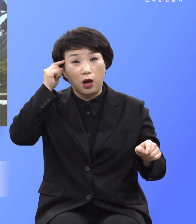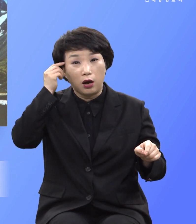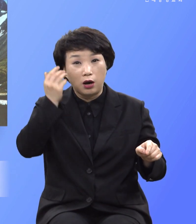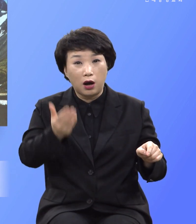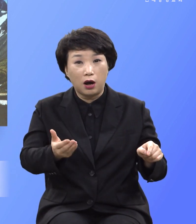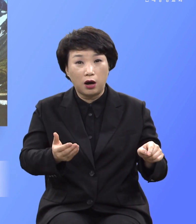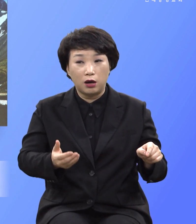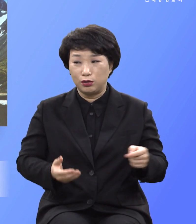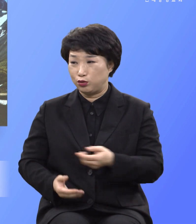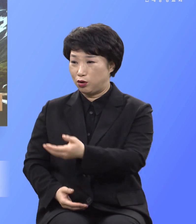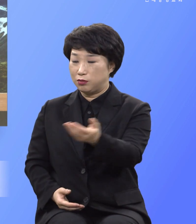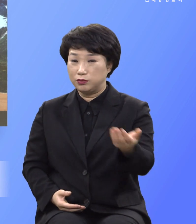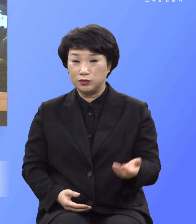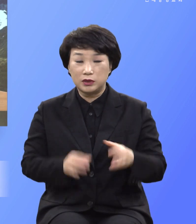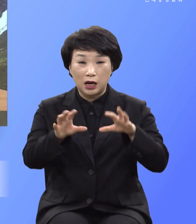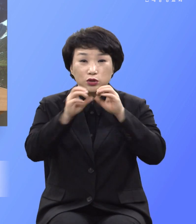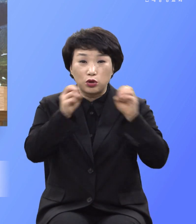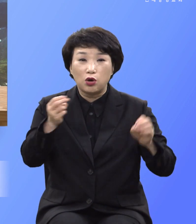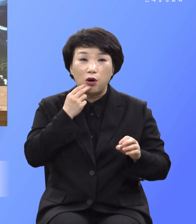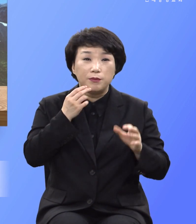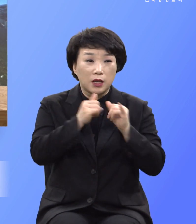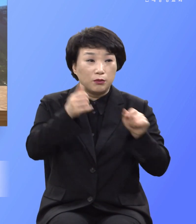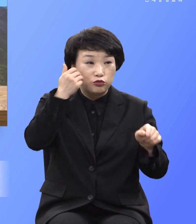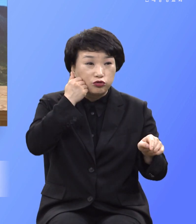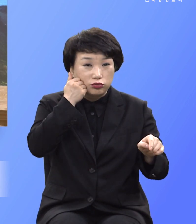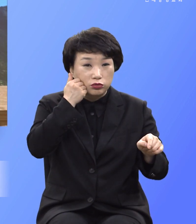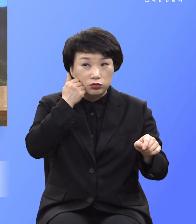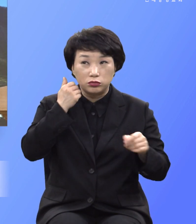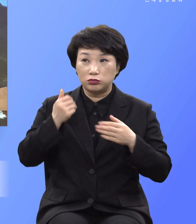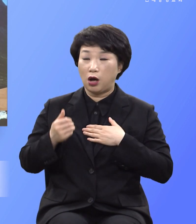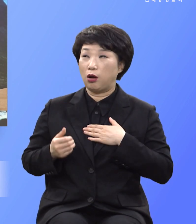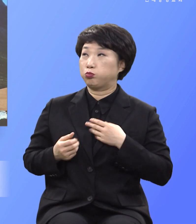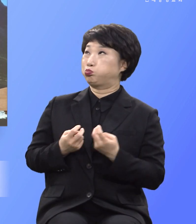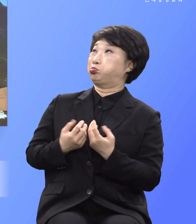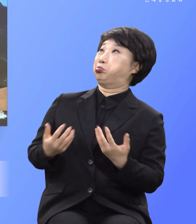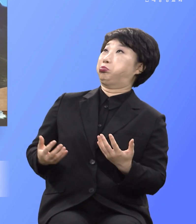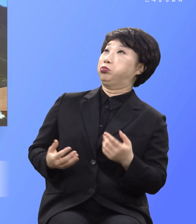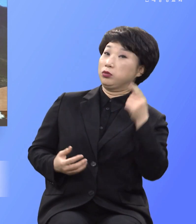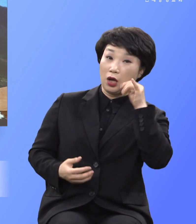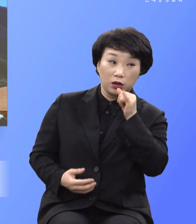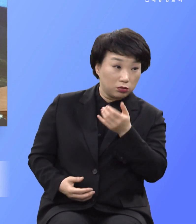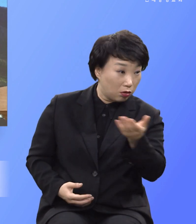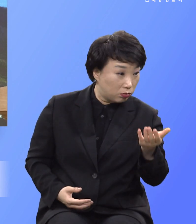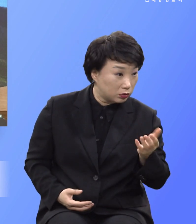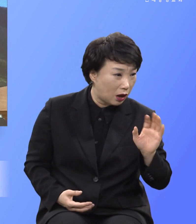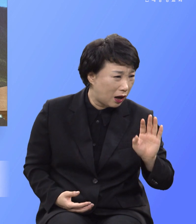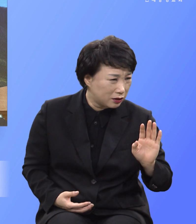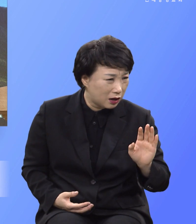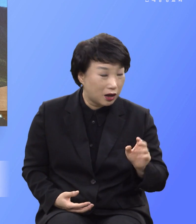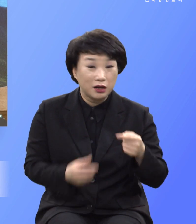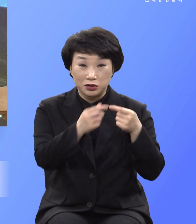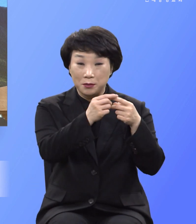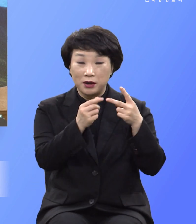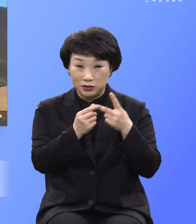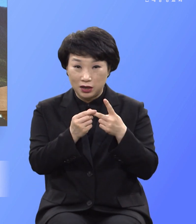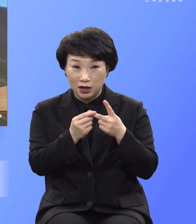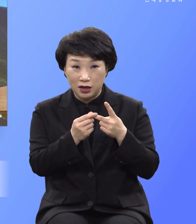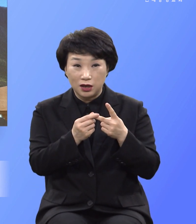여러분 전도하지 않는 사람은 나는 할 수 없다고 생각하기 때문에 두 번째는 전도한들 내